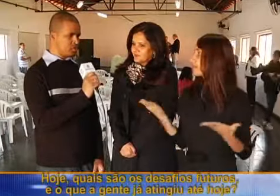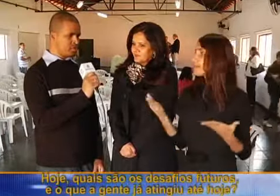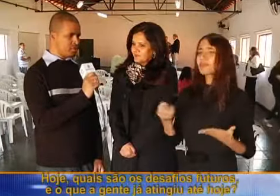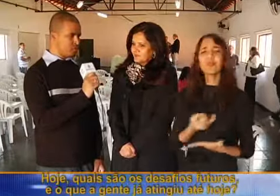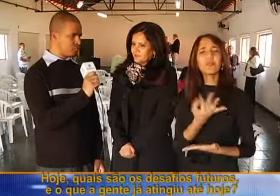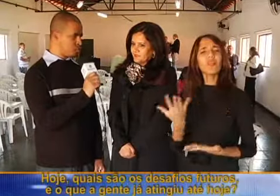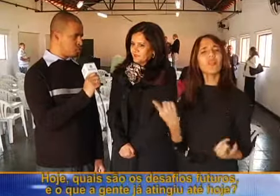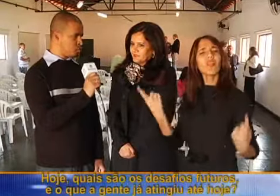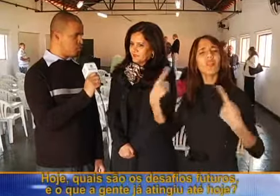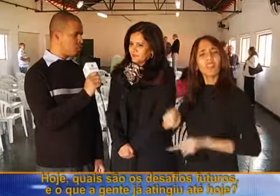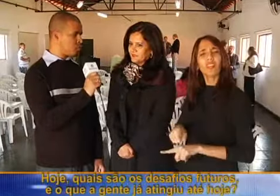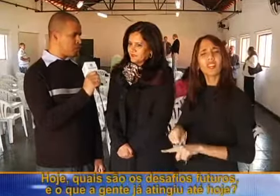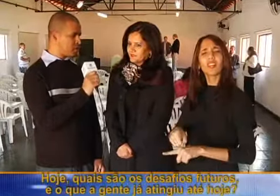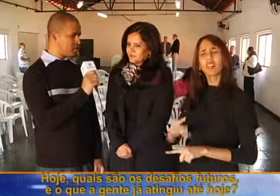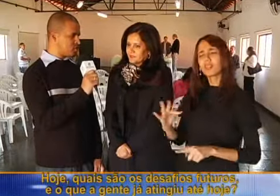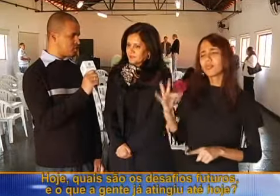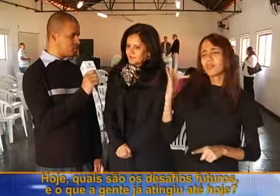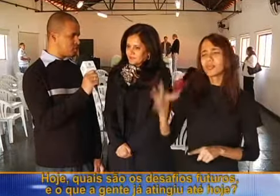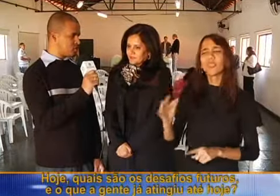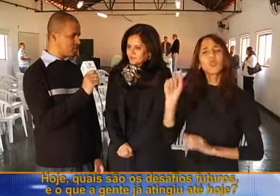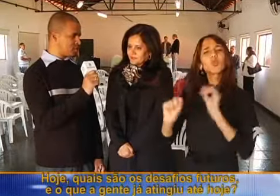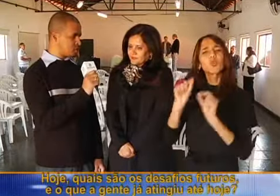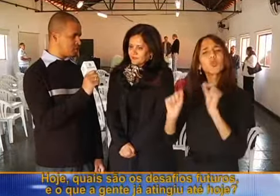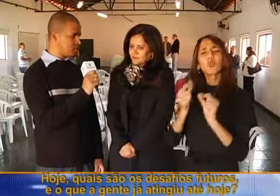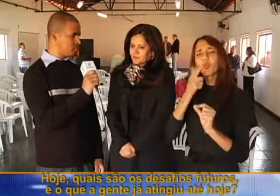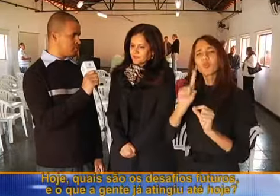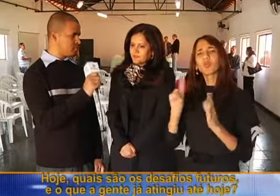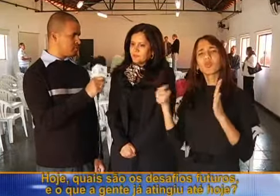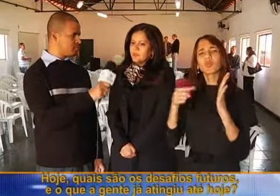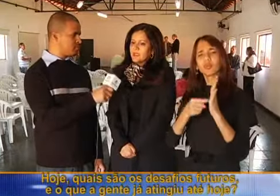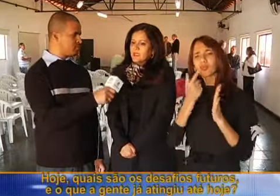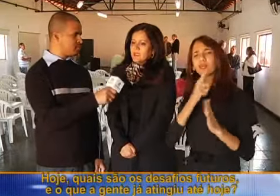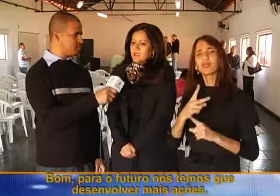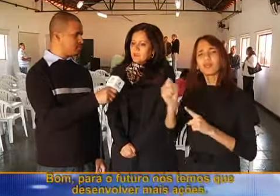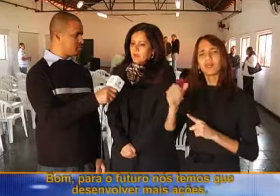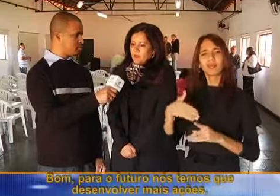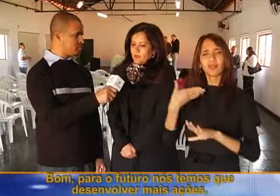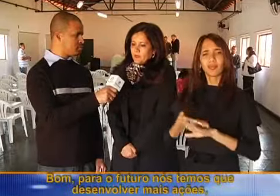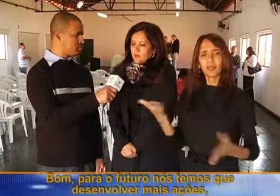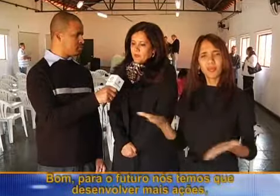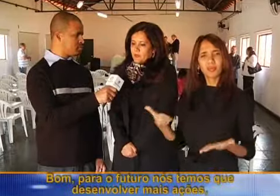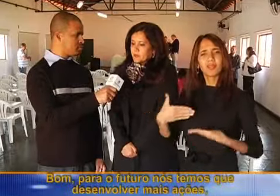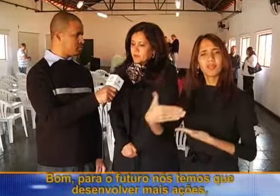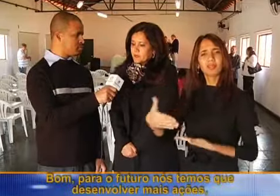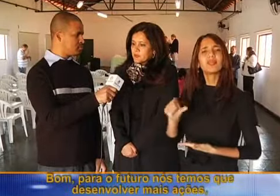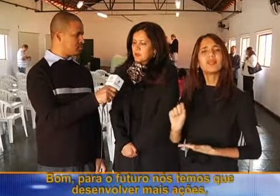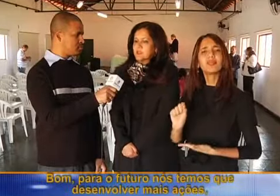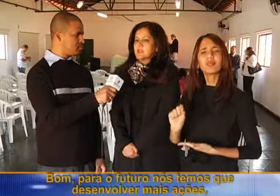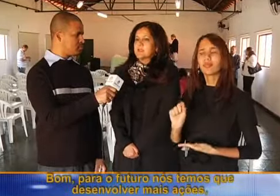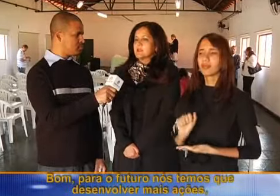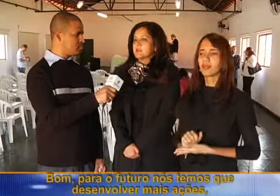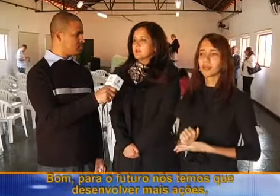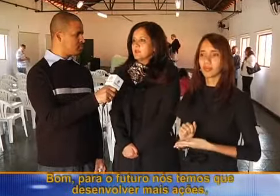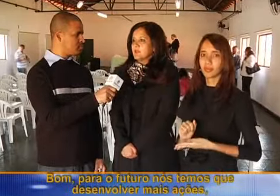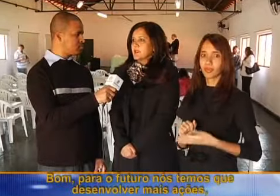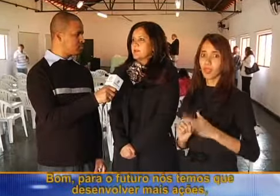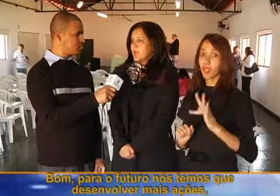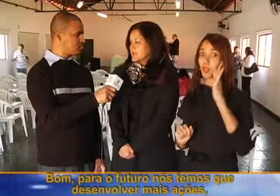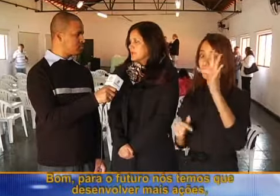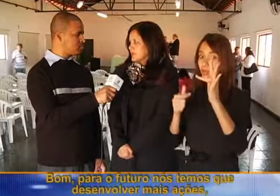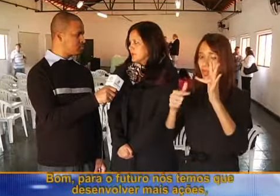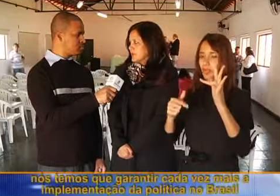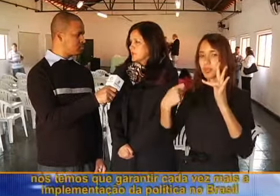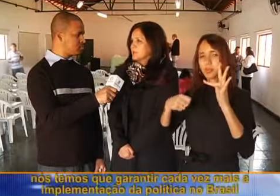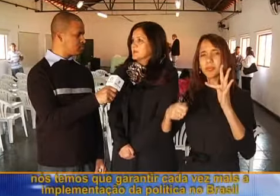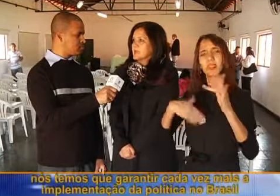quais são os desafios futuros e o que a gente já atingiu até hoje? Bom, para o futuro nós temos que desenvolver